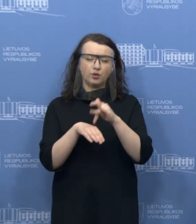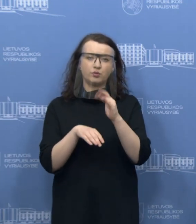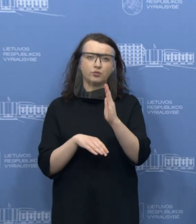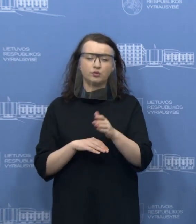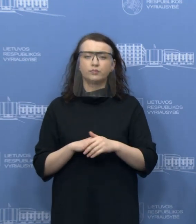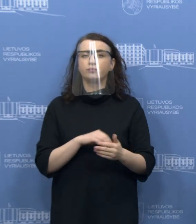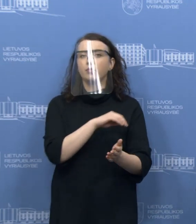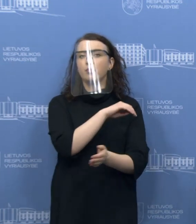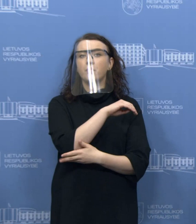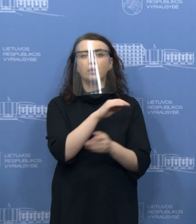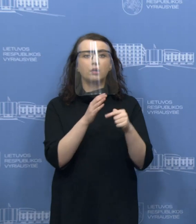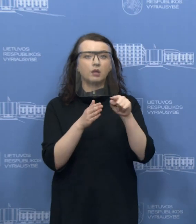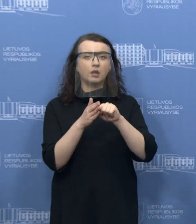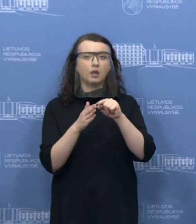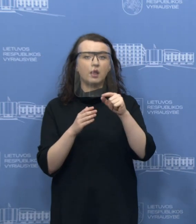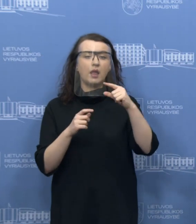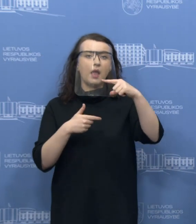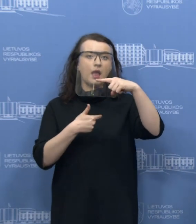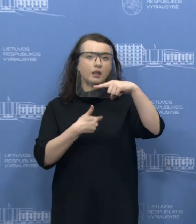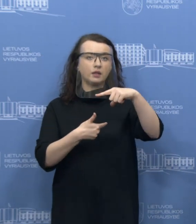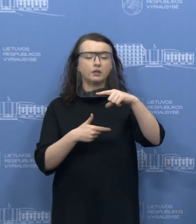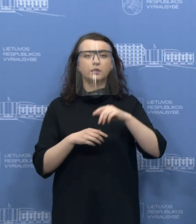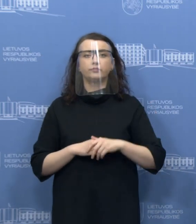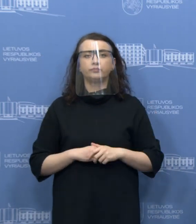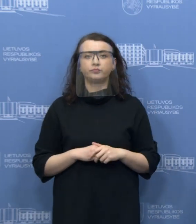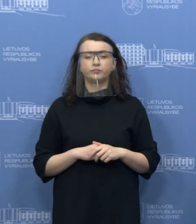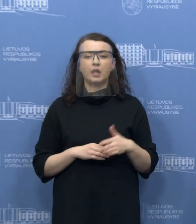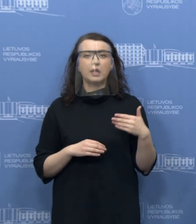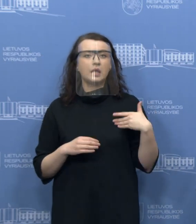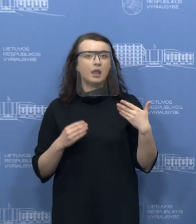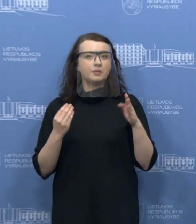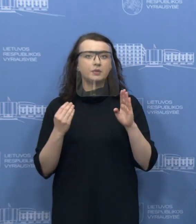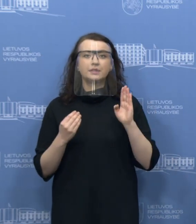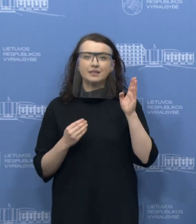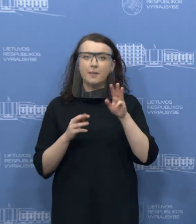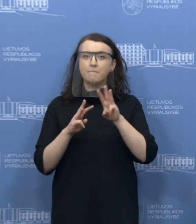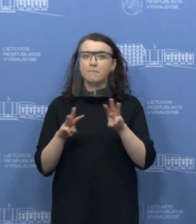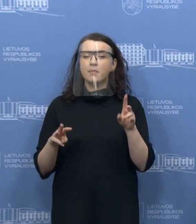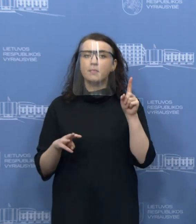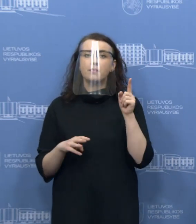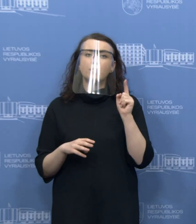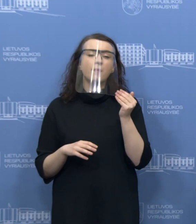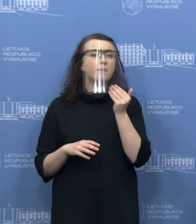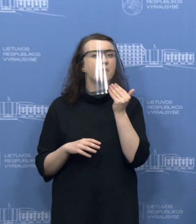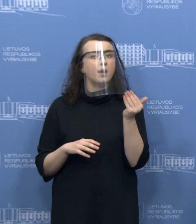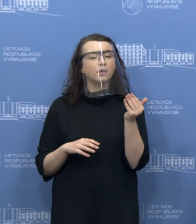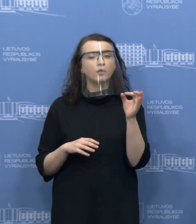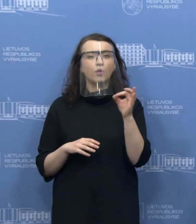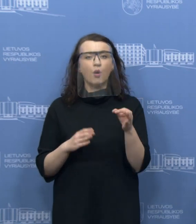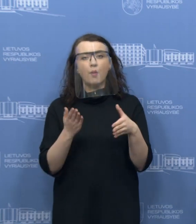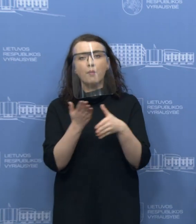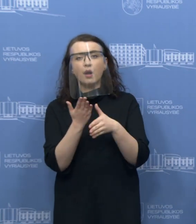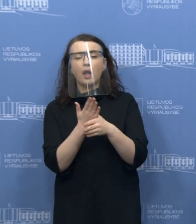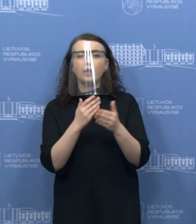Ir paskutinis klausimas, LRT, prašom žygintai. Labas rytas, ministrė. Tai pirmiausia, kad subsidijos visą pagalbą bus